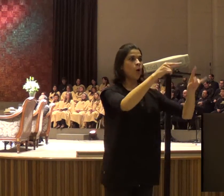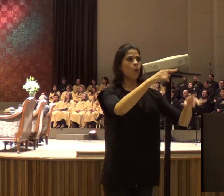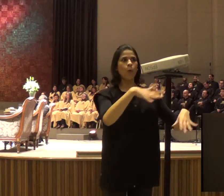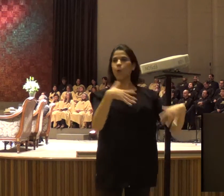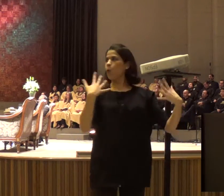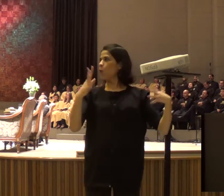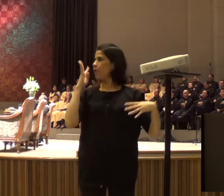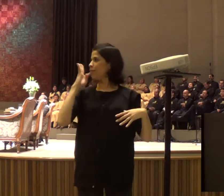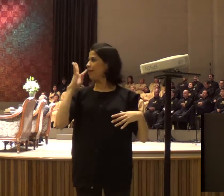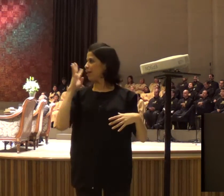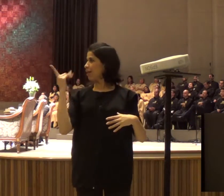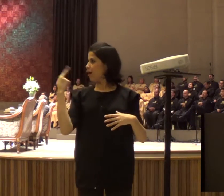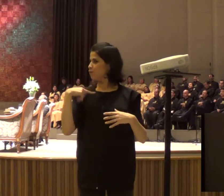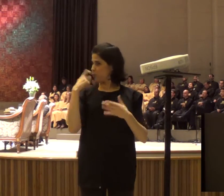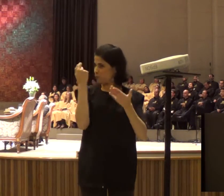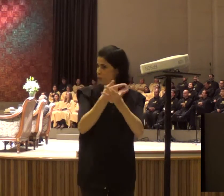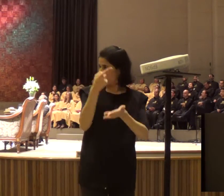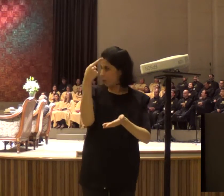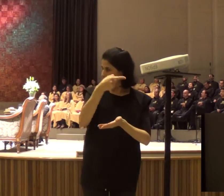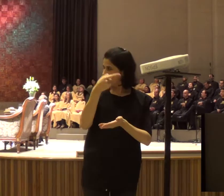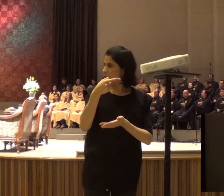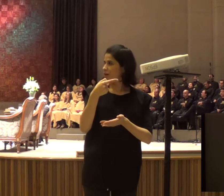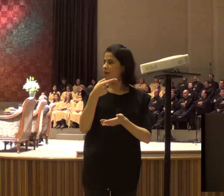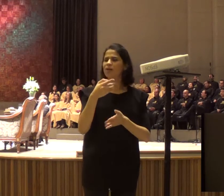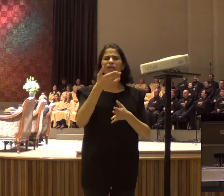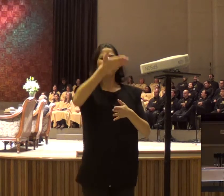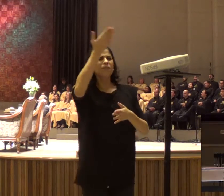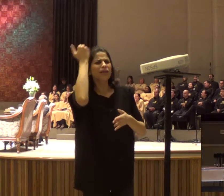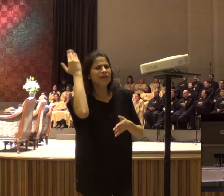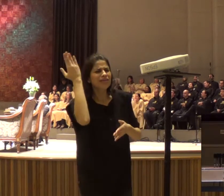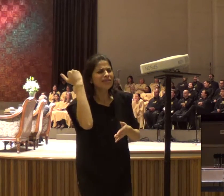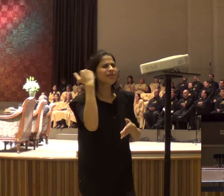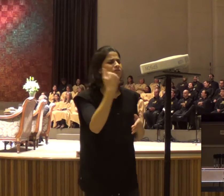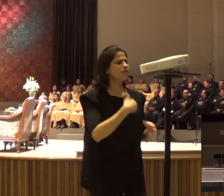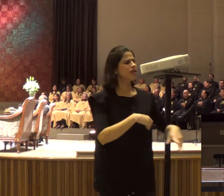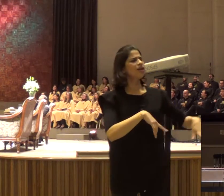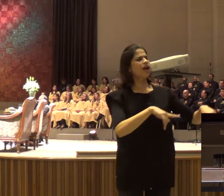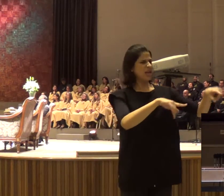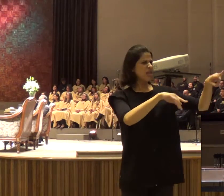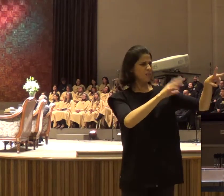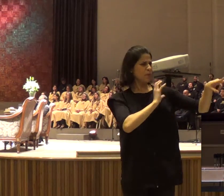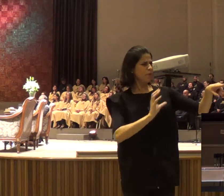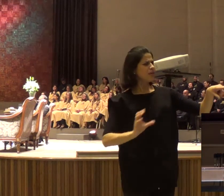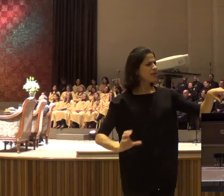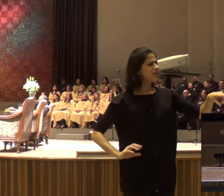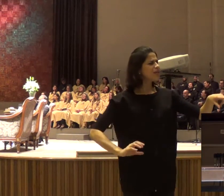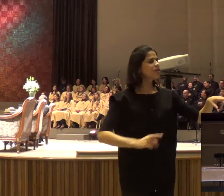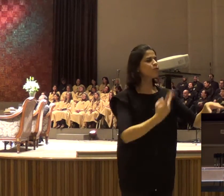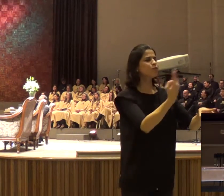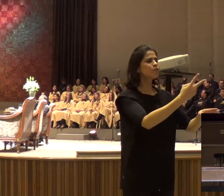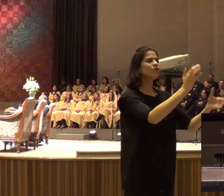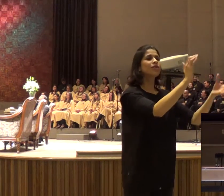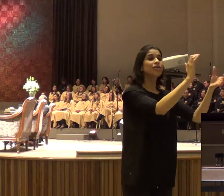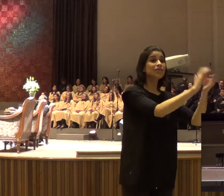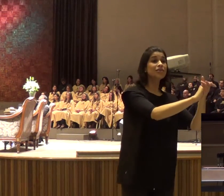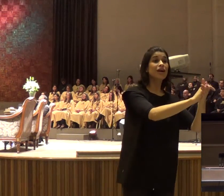filho, porque um irmão, naquela época ele não era convertido, mas casado com uma senhora convertida, era dono de uma